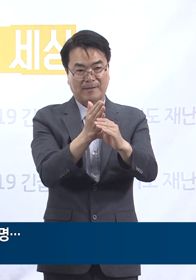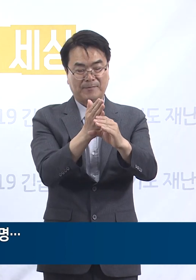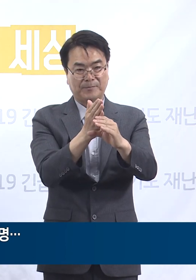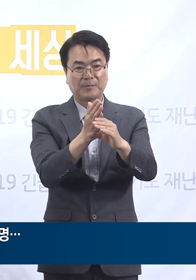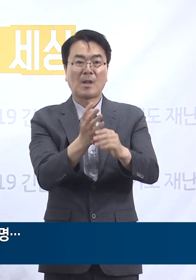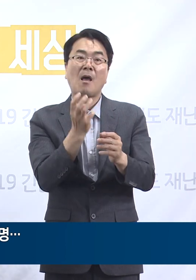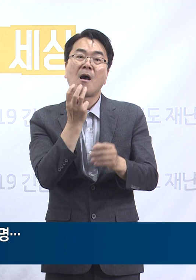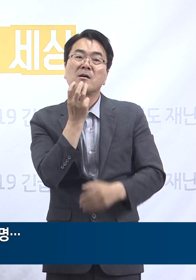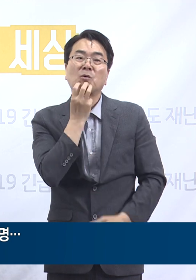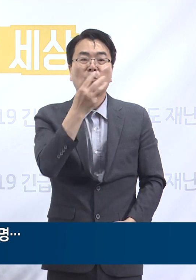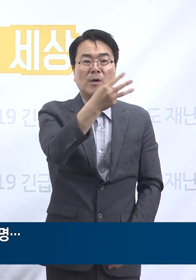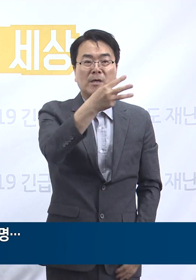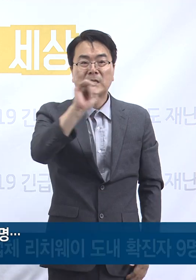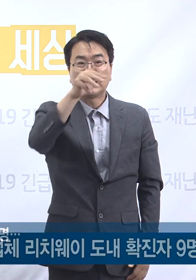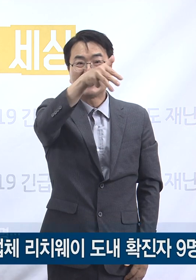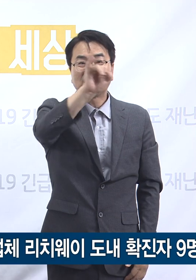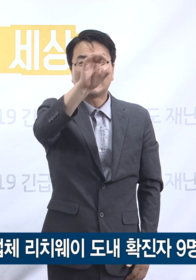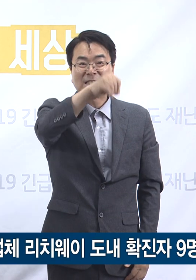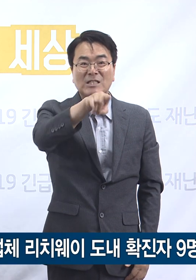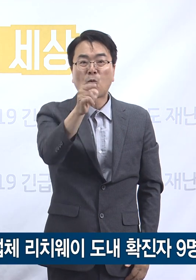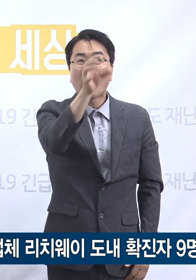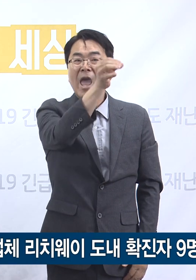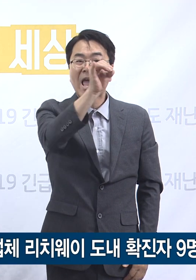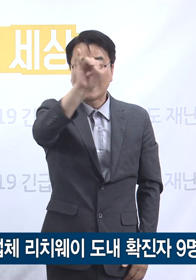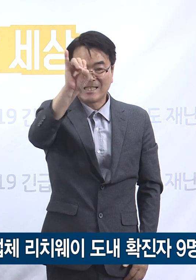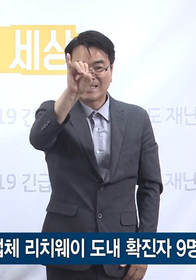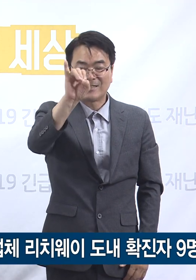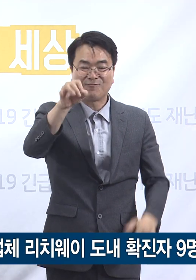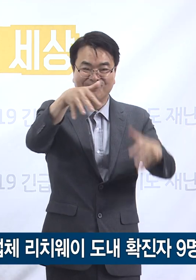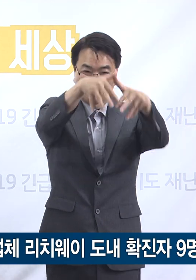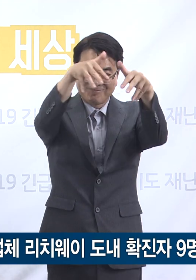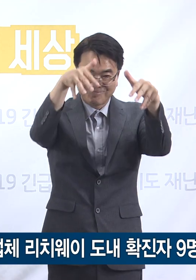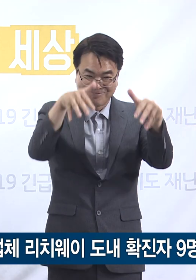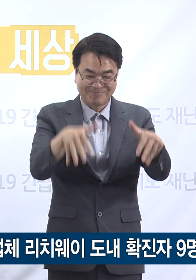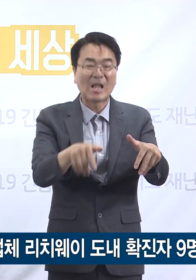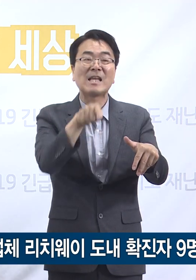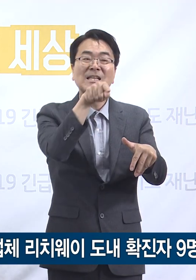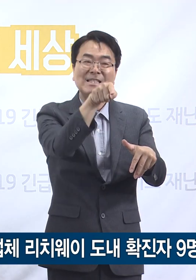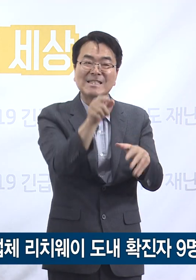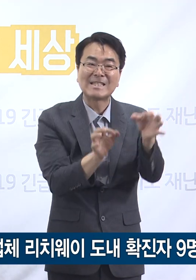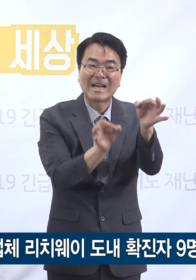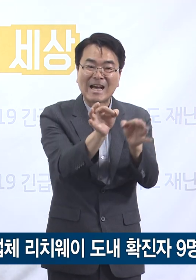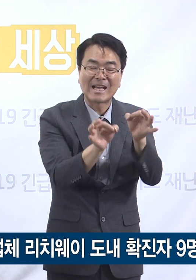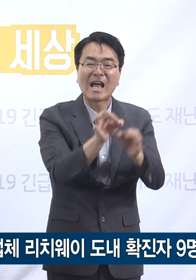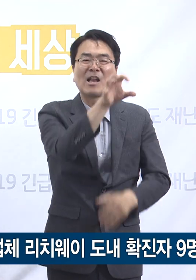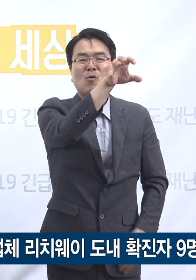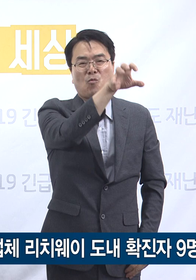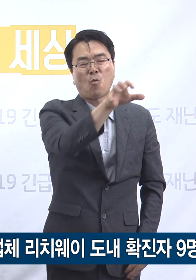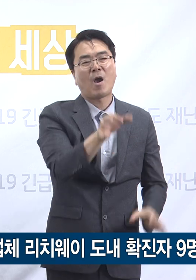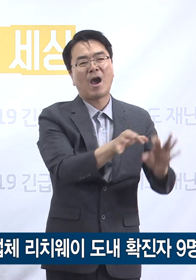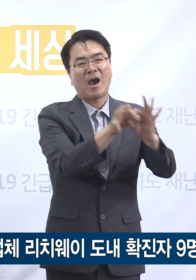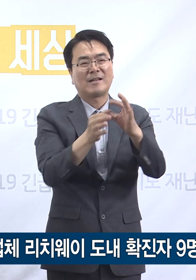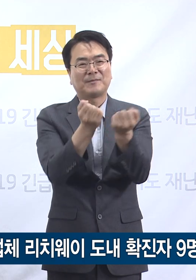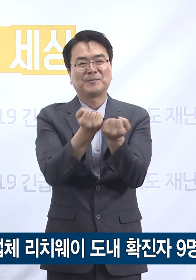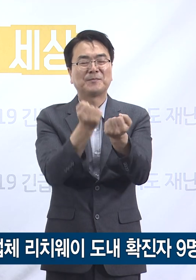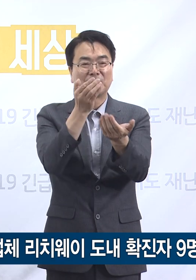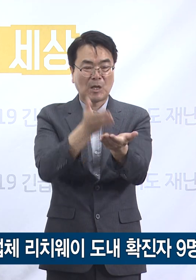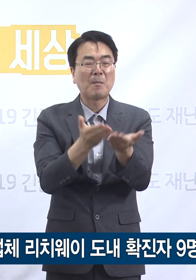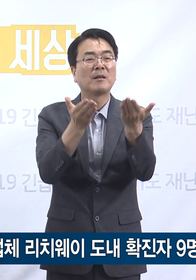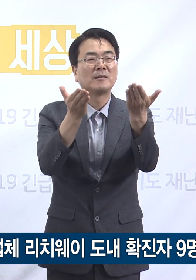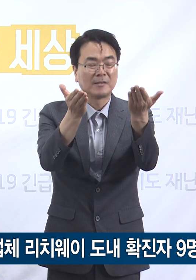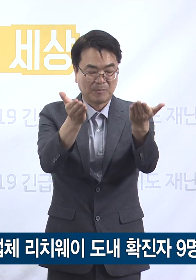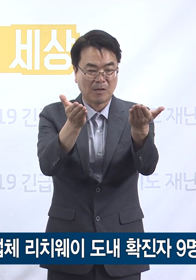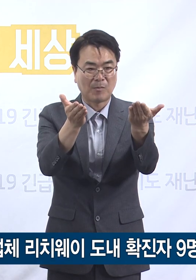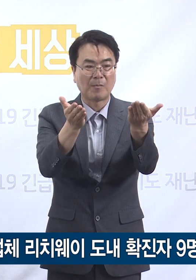리치에이 관련 도내 확진 상황입니다. 서울시 관악구 소재의 다단계의 건강기능식품 판매업체인 리치에이에